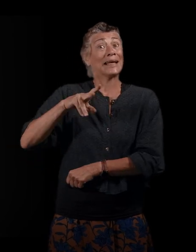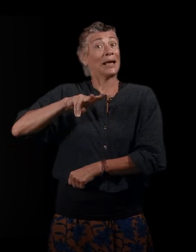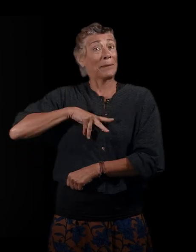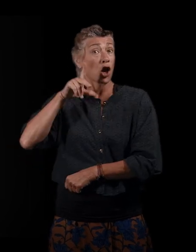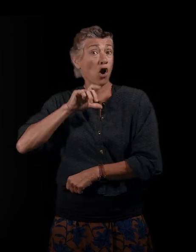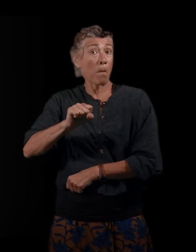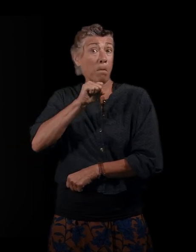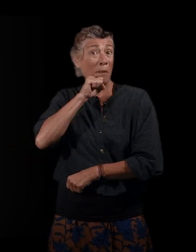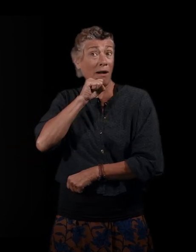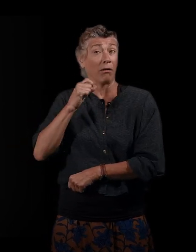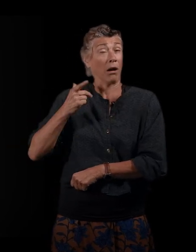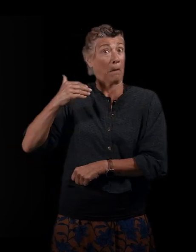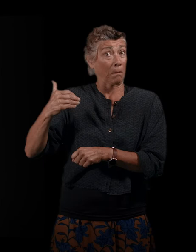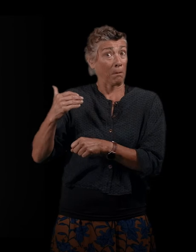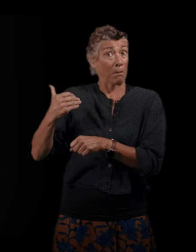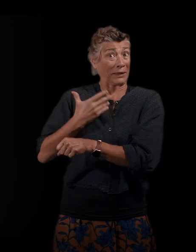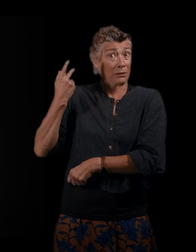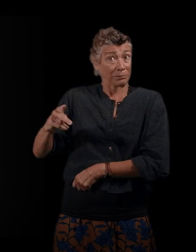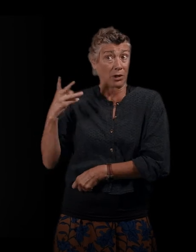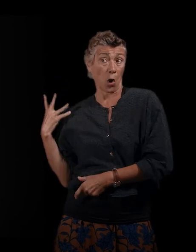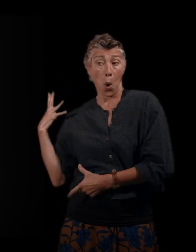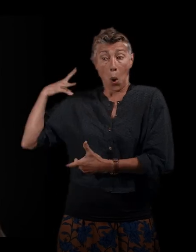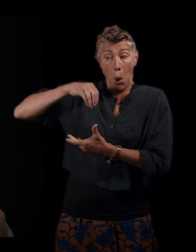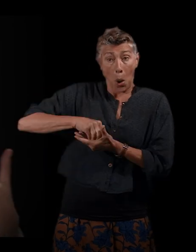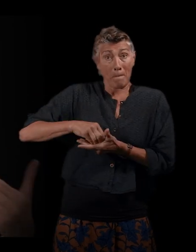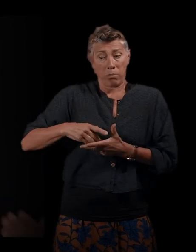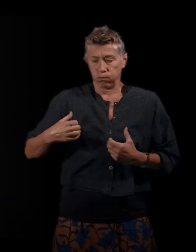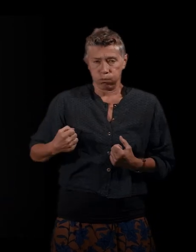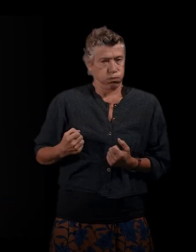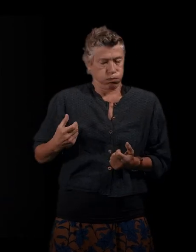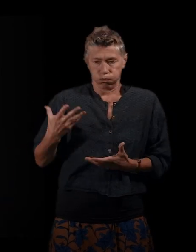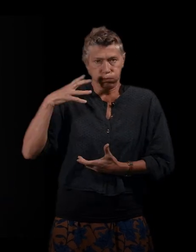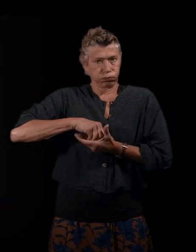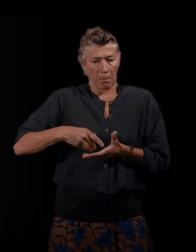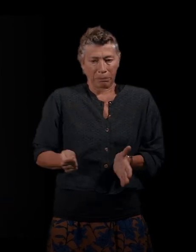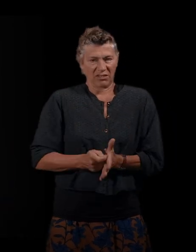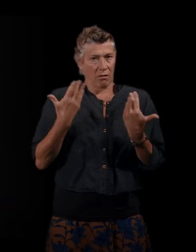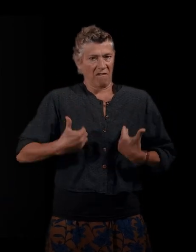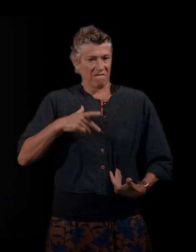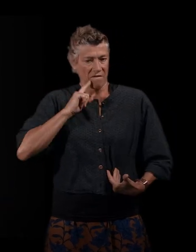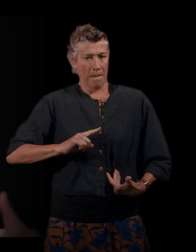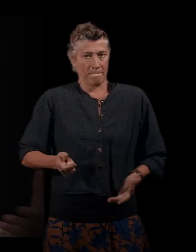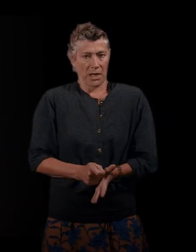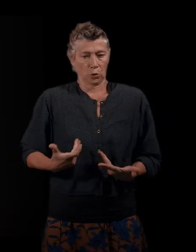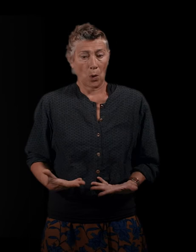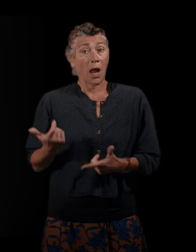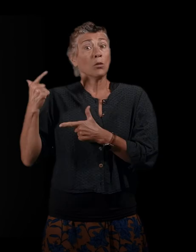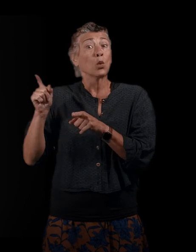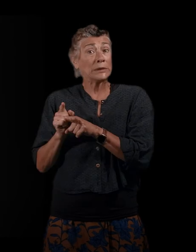percute mon présent de femme contemporaine et a des effets sur mes propres enfants qui représentent le futur,